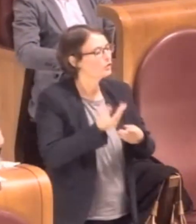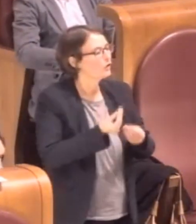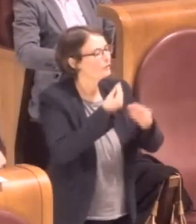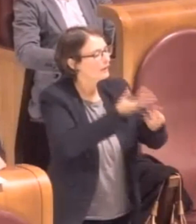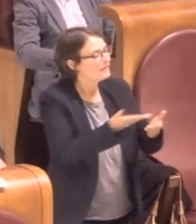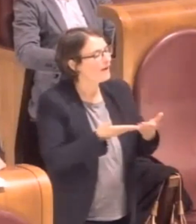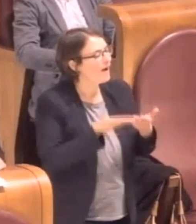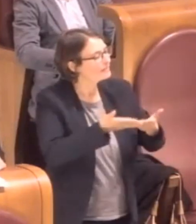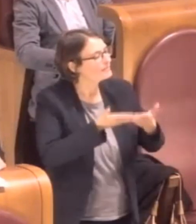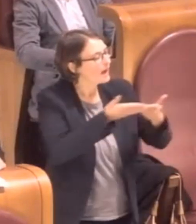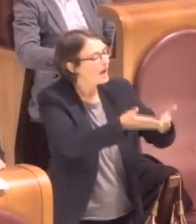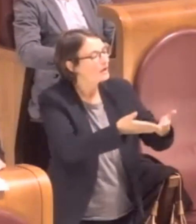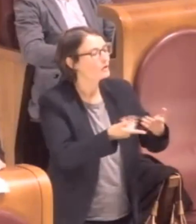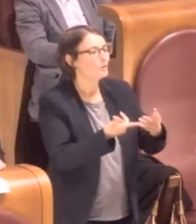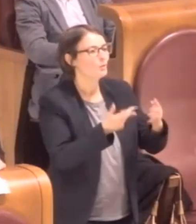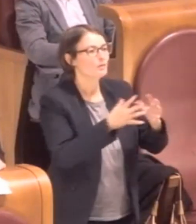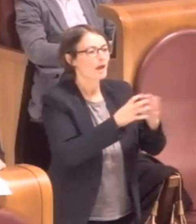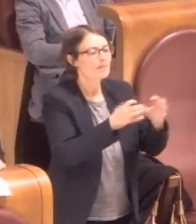culturali.